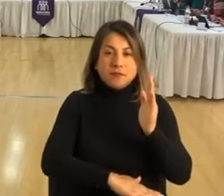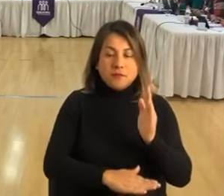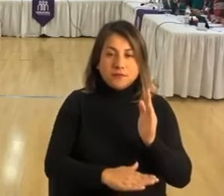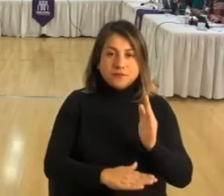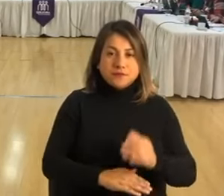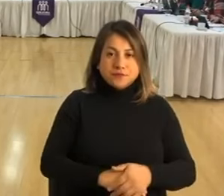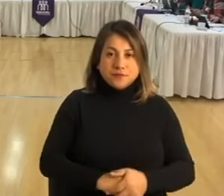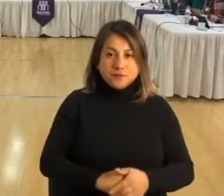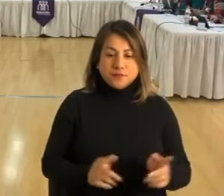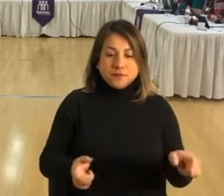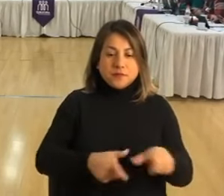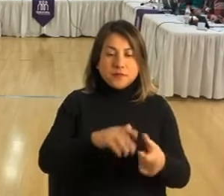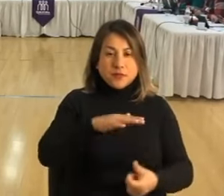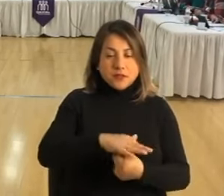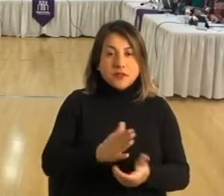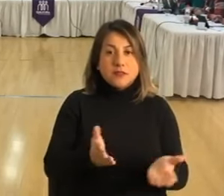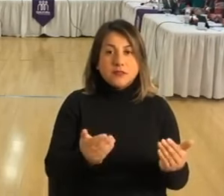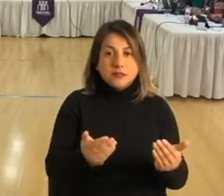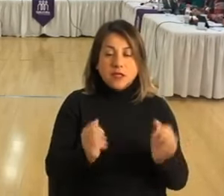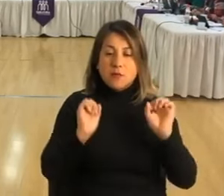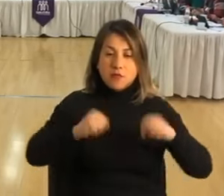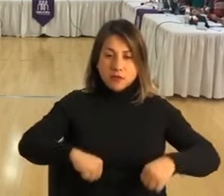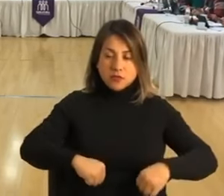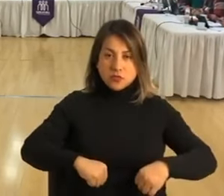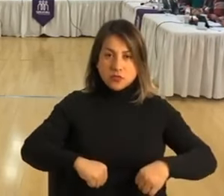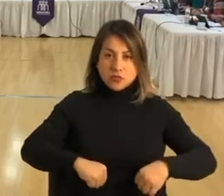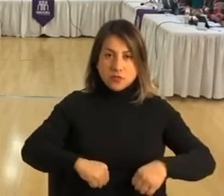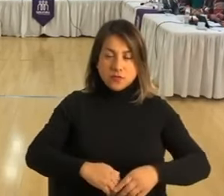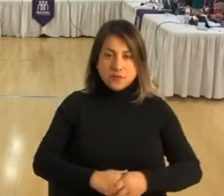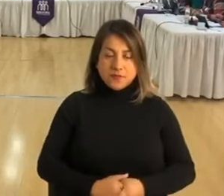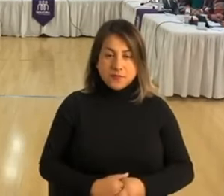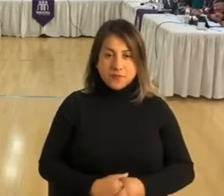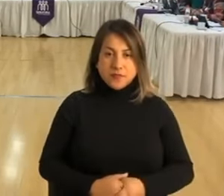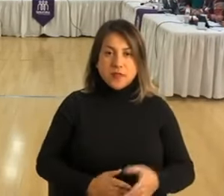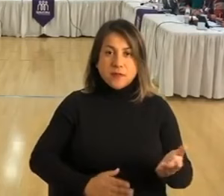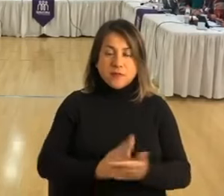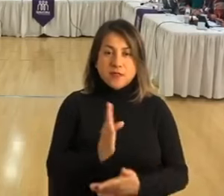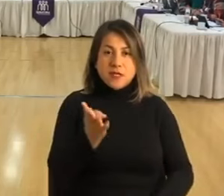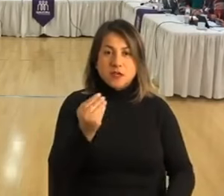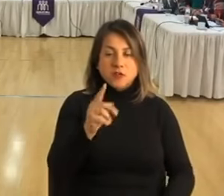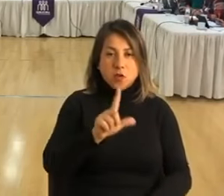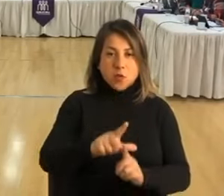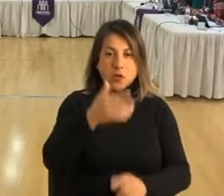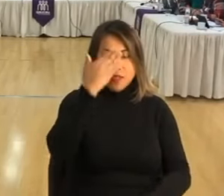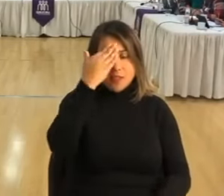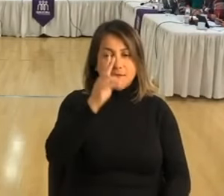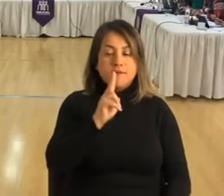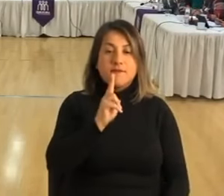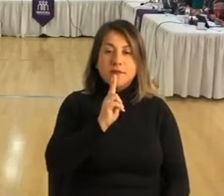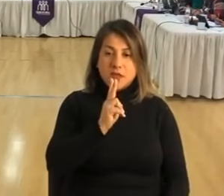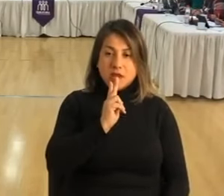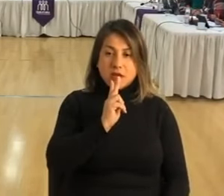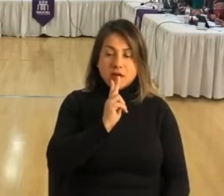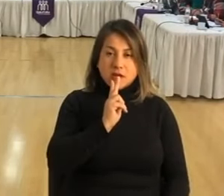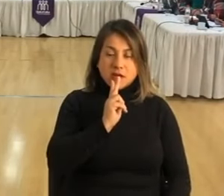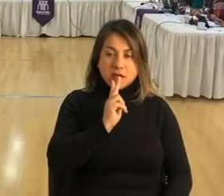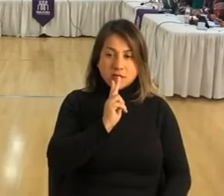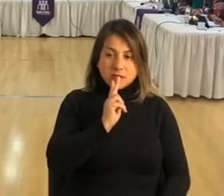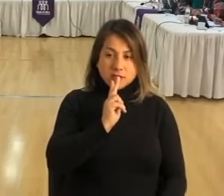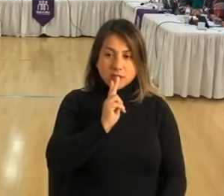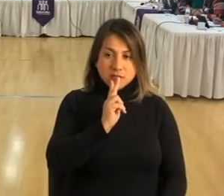si este consejo lo amerita, su aprobación estarán a partir del 14 de julio, el día viernes, vía